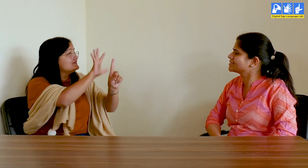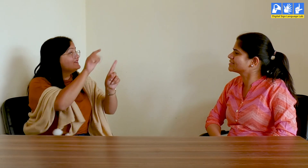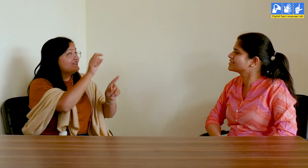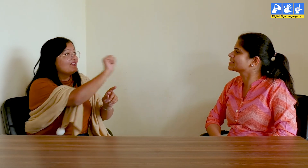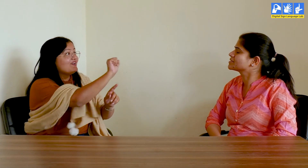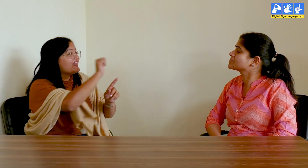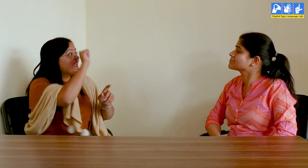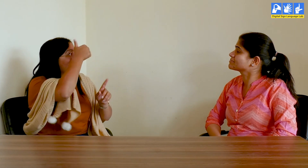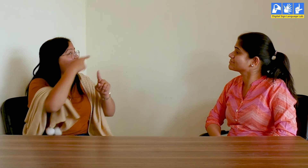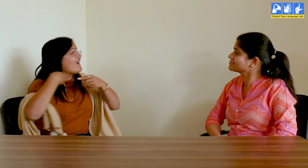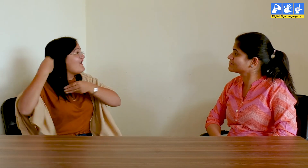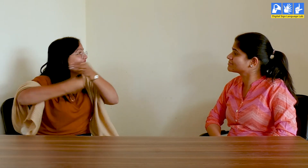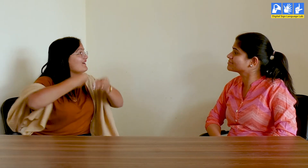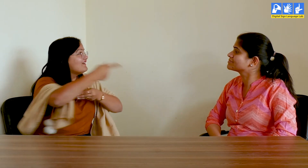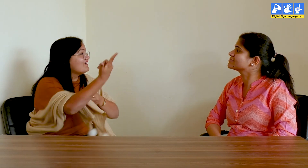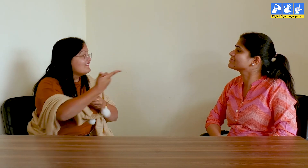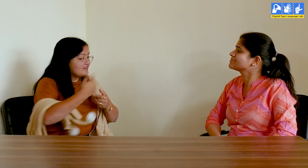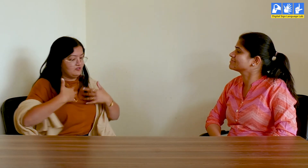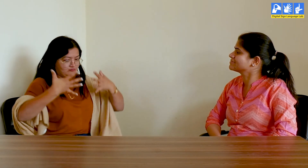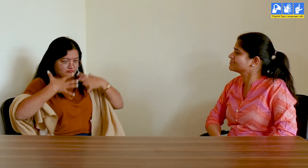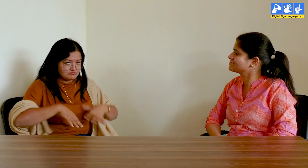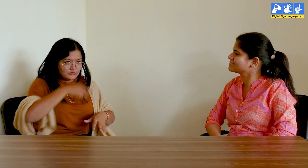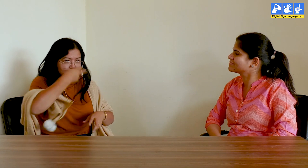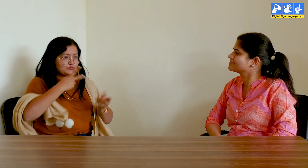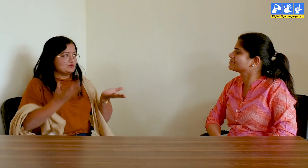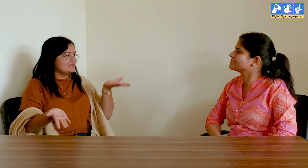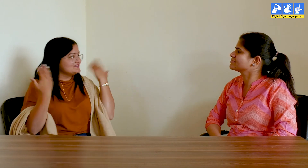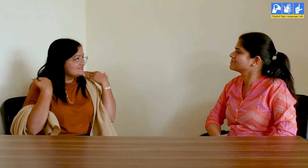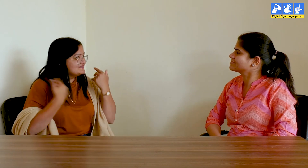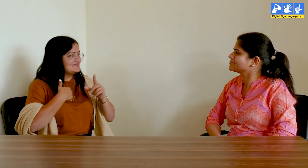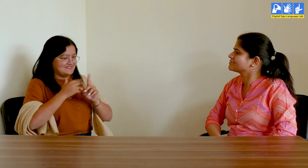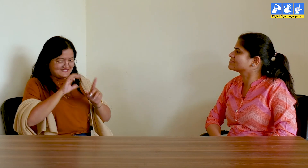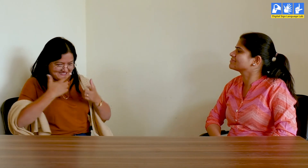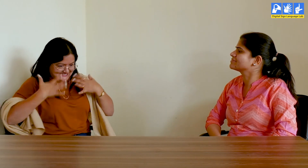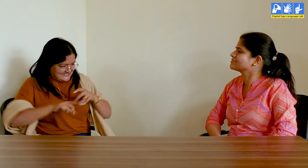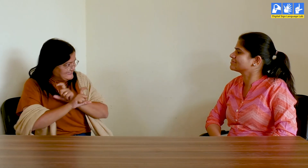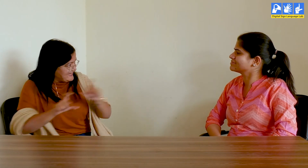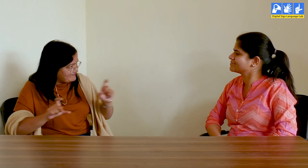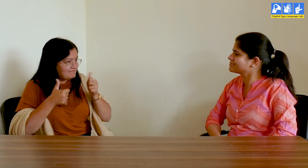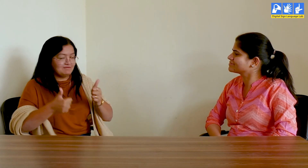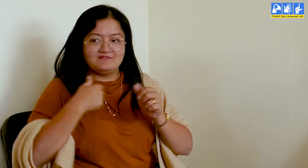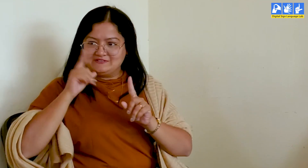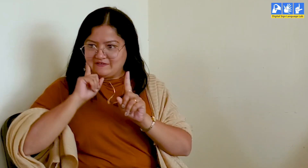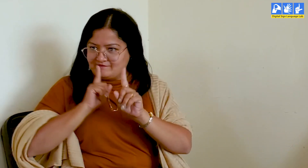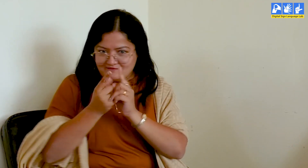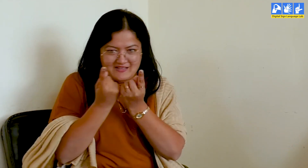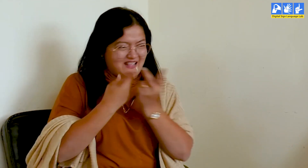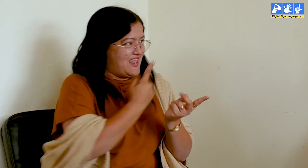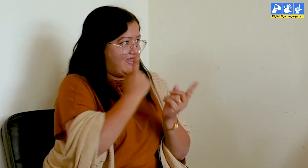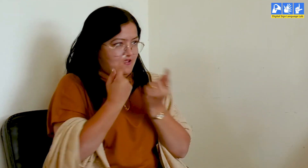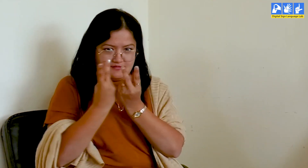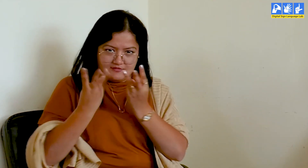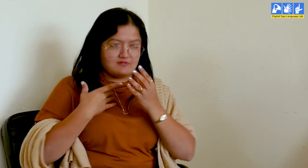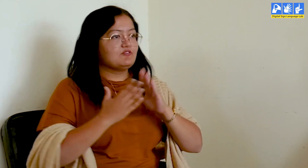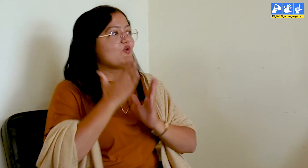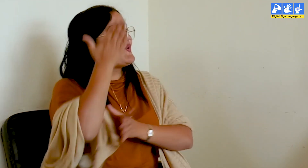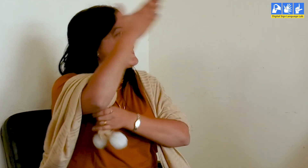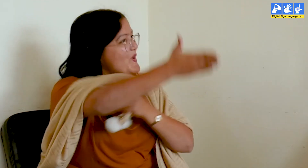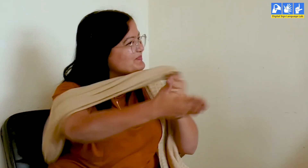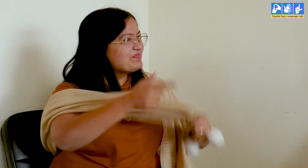हमारी भारती संस्कृती है उसके अनुसार मैंने सूट पहना साफड पटा लिया और अपने बदिर दोस्ते पूछा मेरे पेनावे के